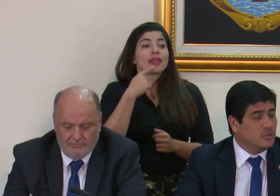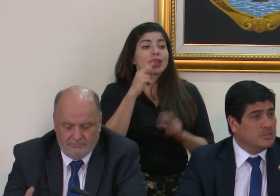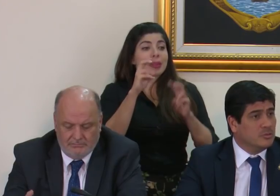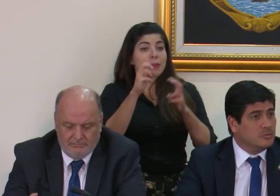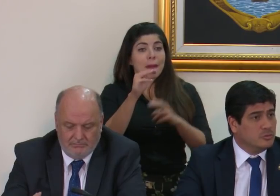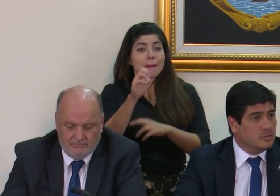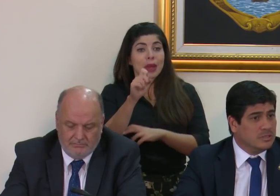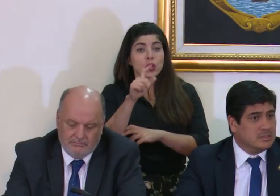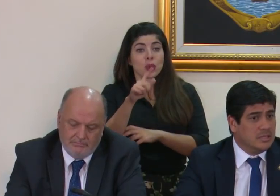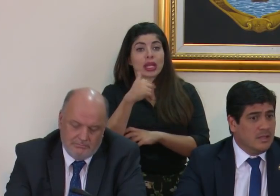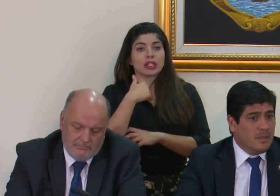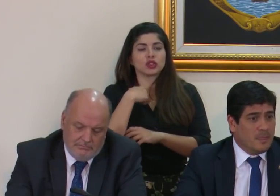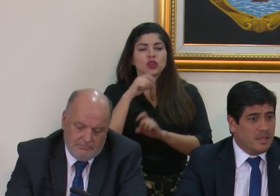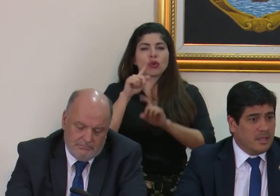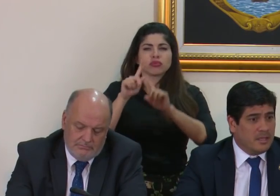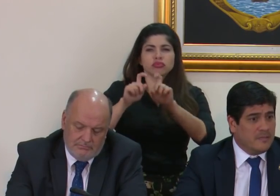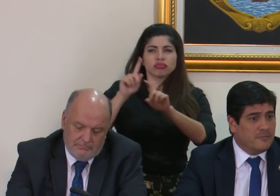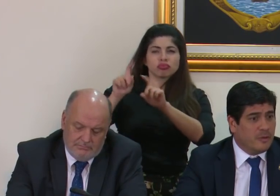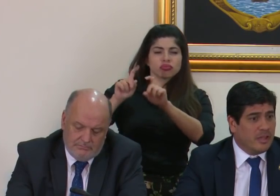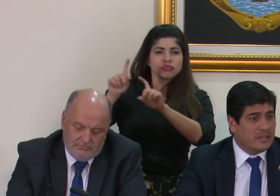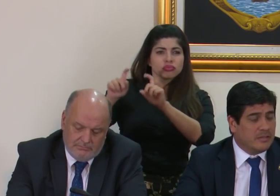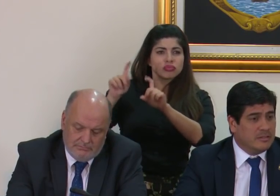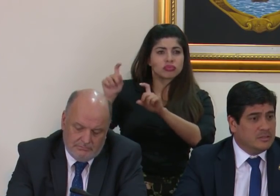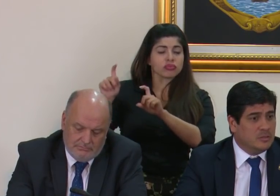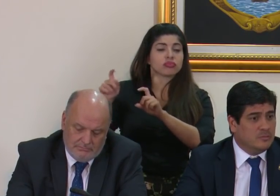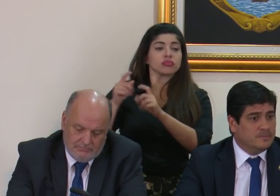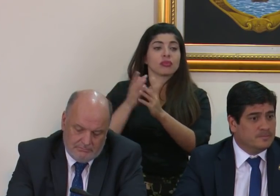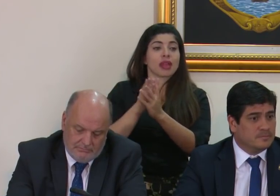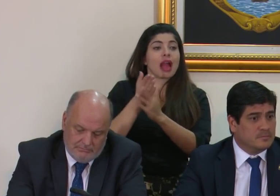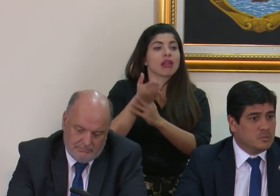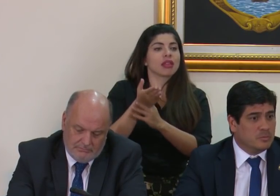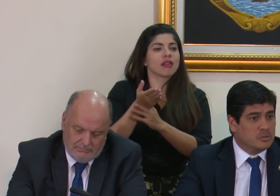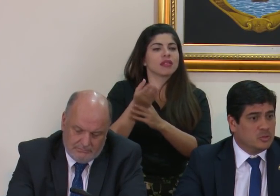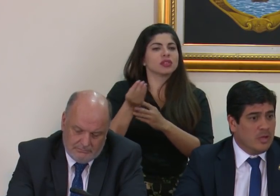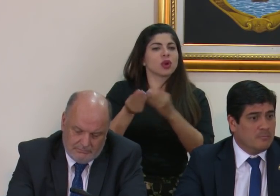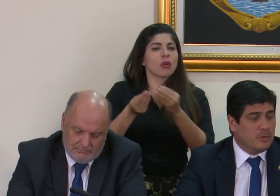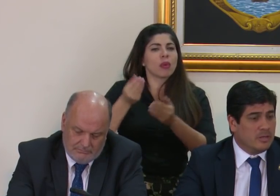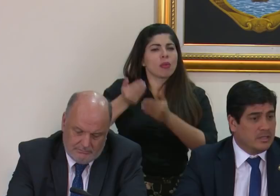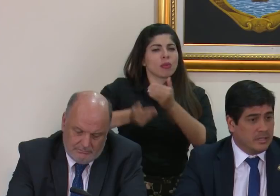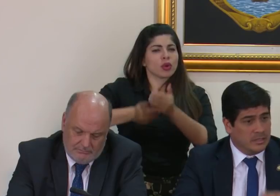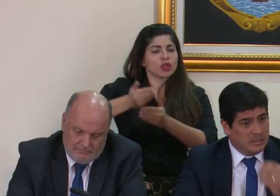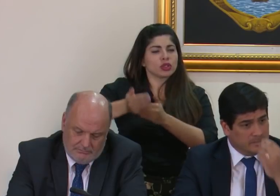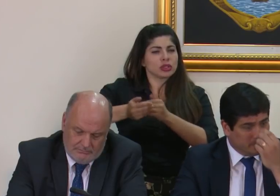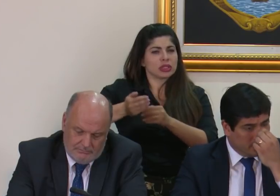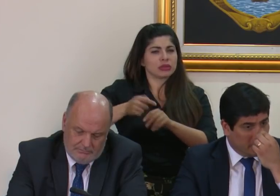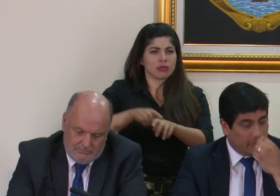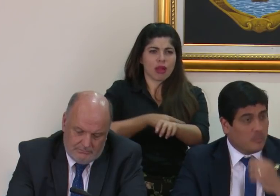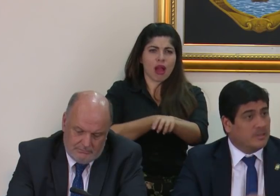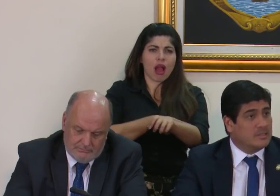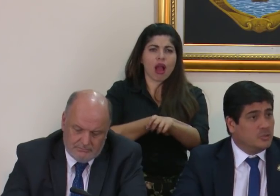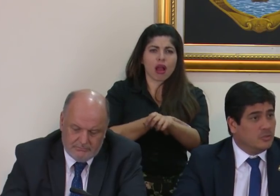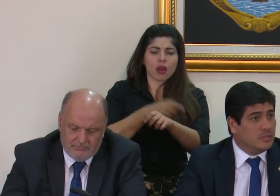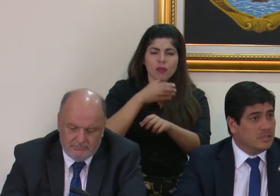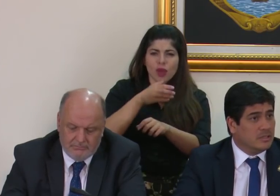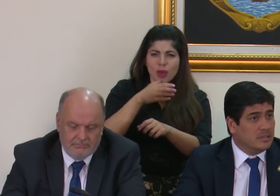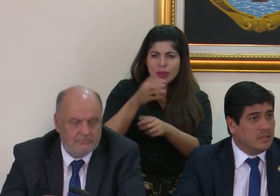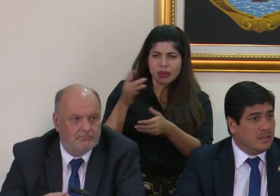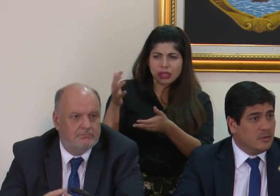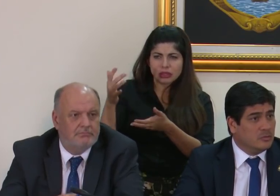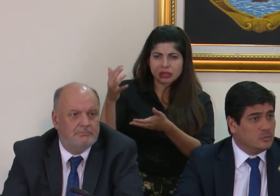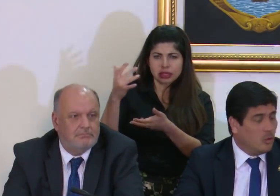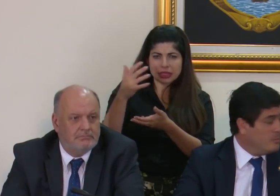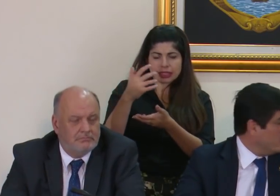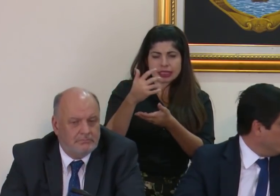de Manuel, yo hice consultas y fue a través de un proceso amplio en el que de recomendación que